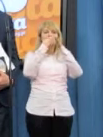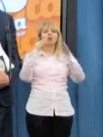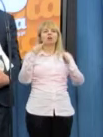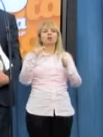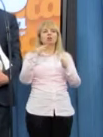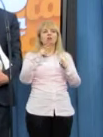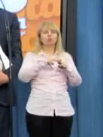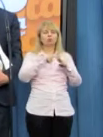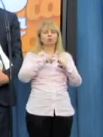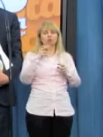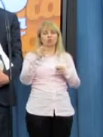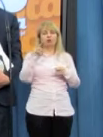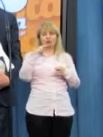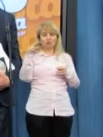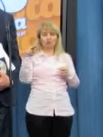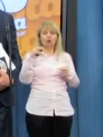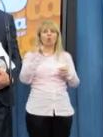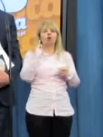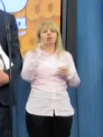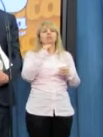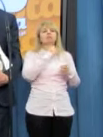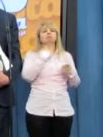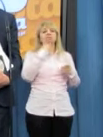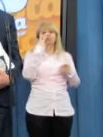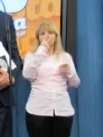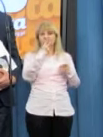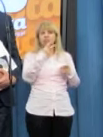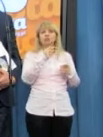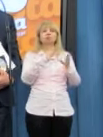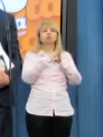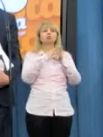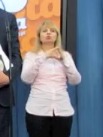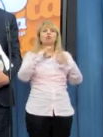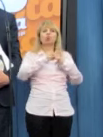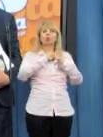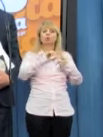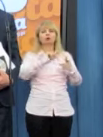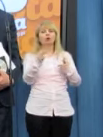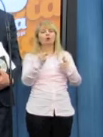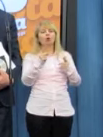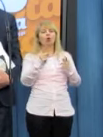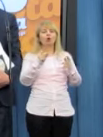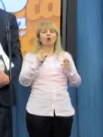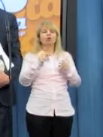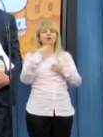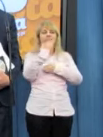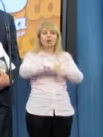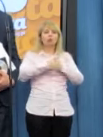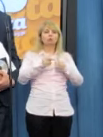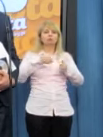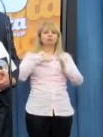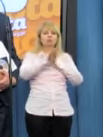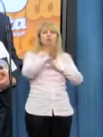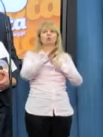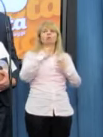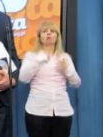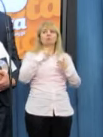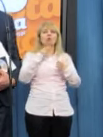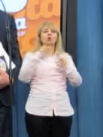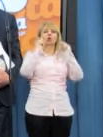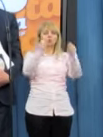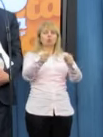roku. 10 grudnia dokładnie po zakończeniu wystąpienia budżetowego złożyliśmy stosowną